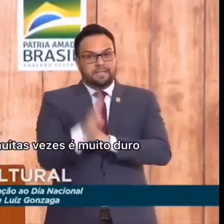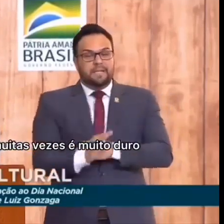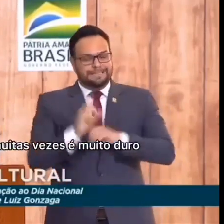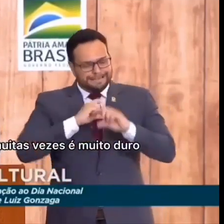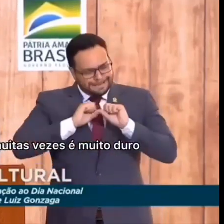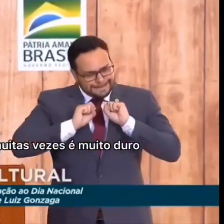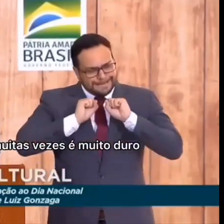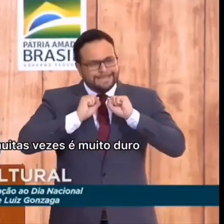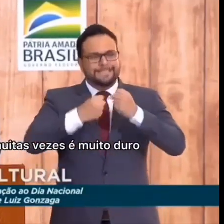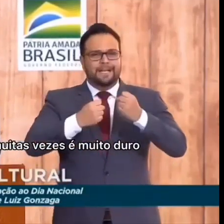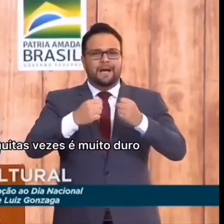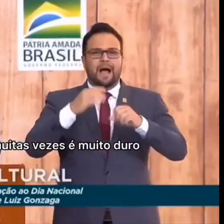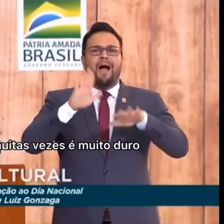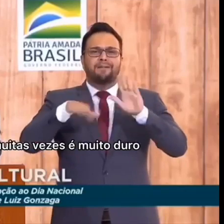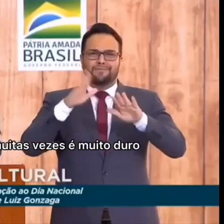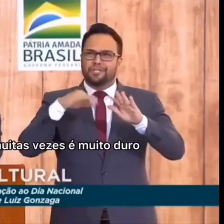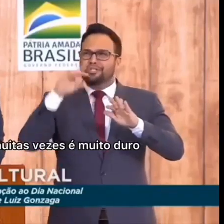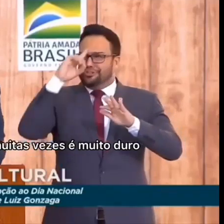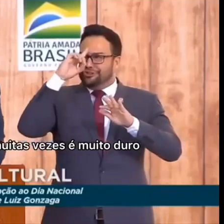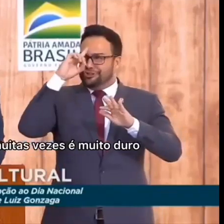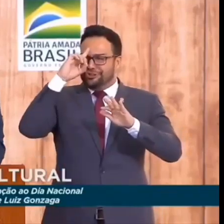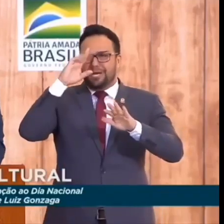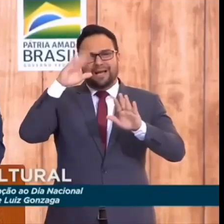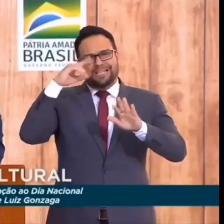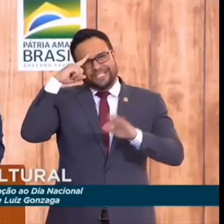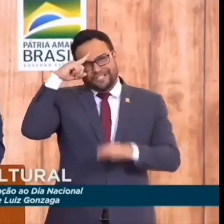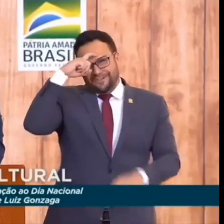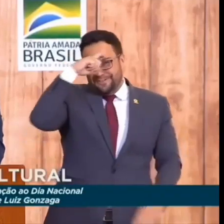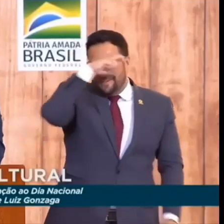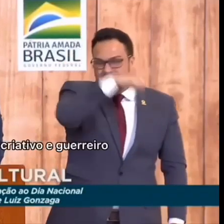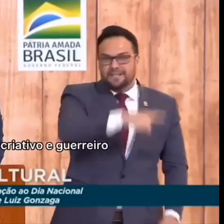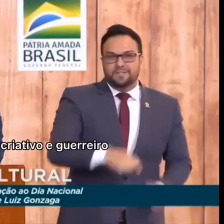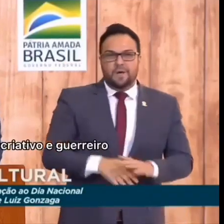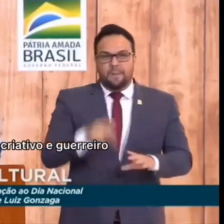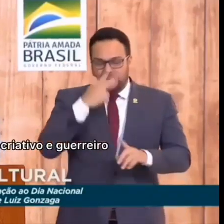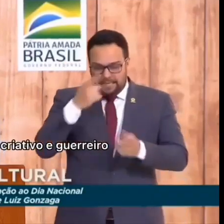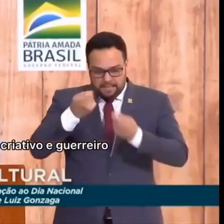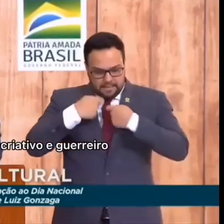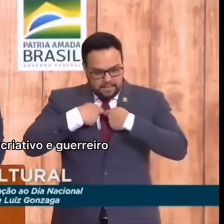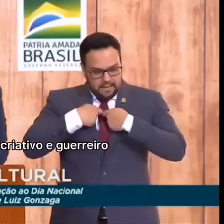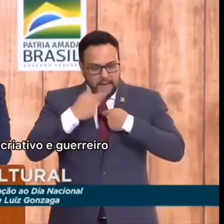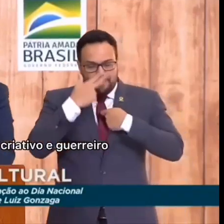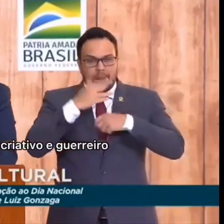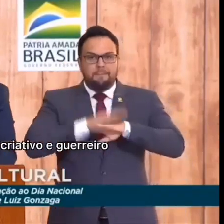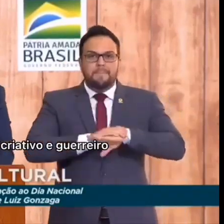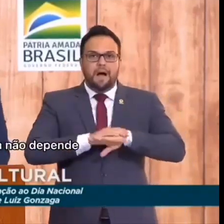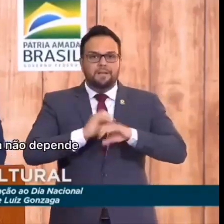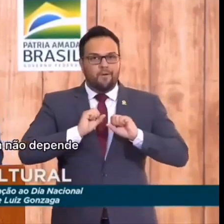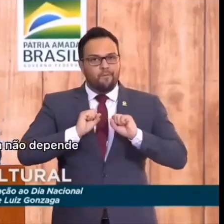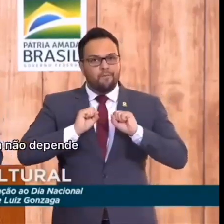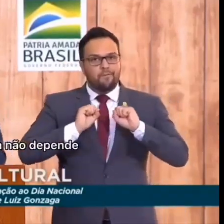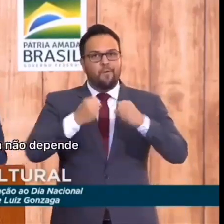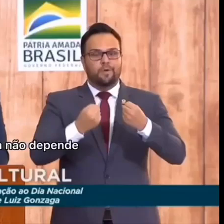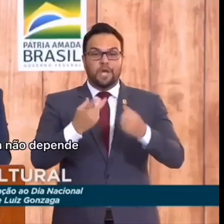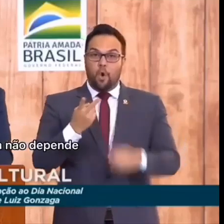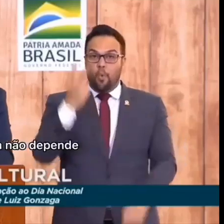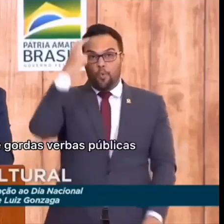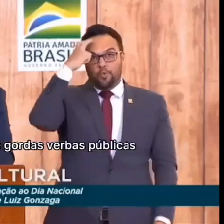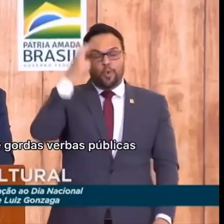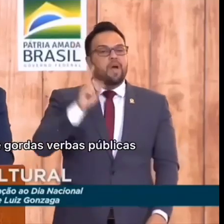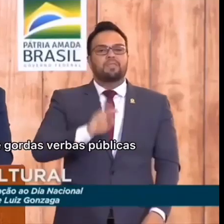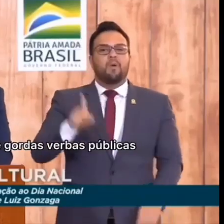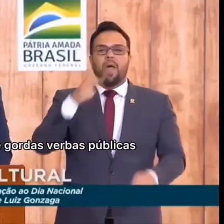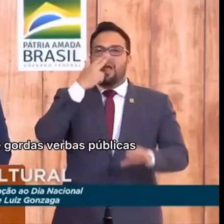dia, o cotidiano que muitas vezes é muito duro. Nosso povo é criativo e guerreiro, a cultura não